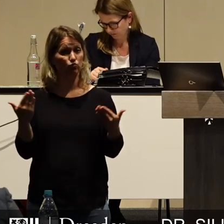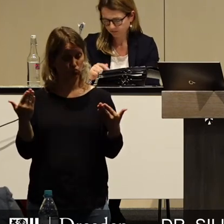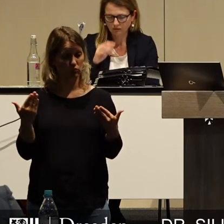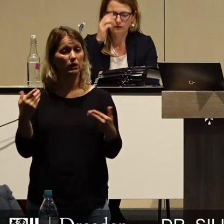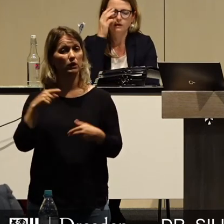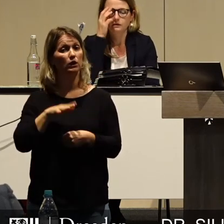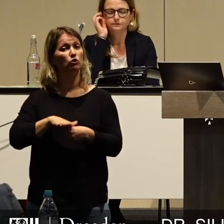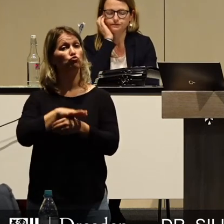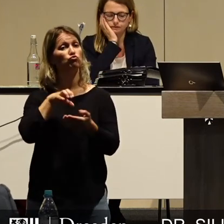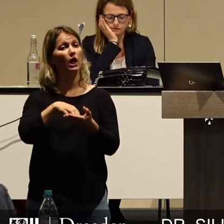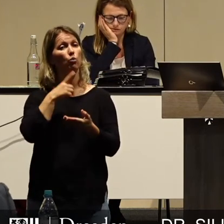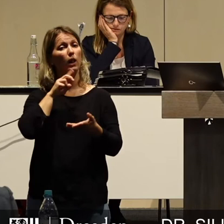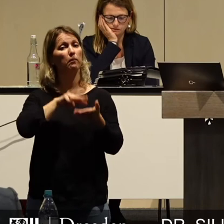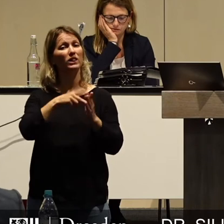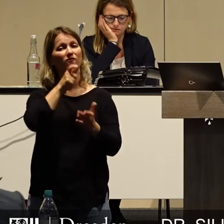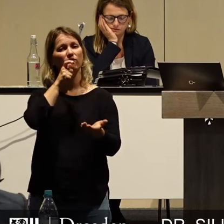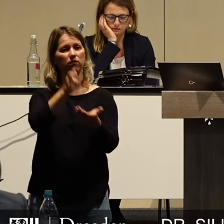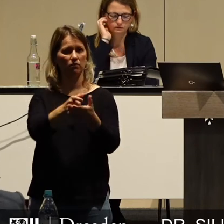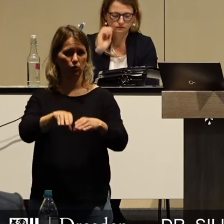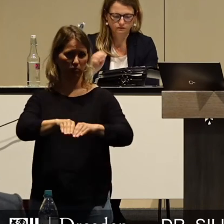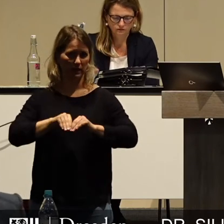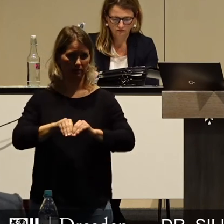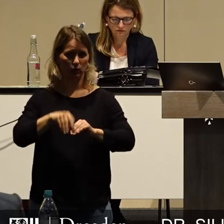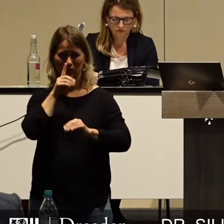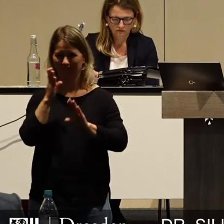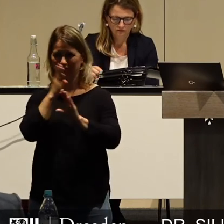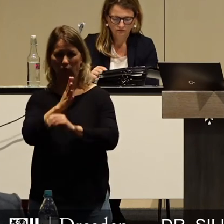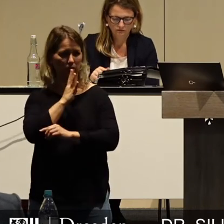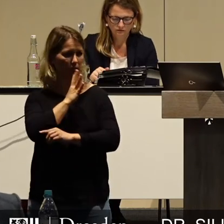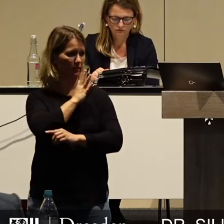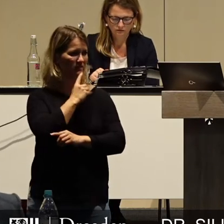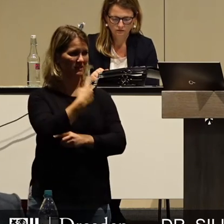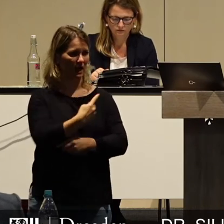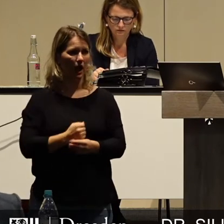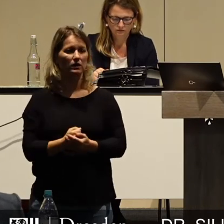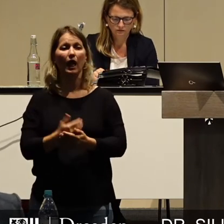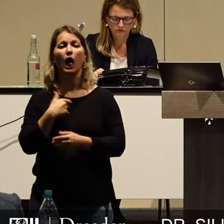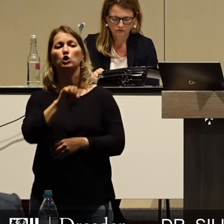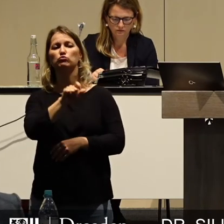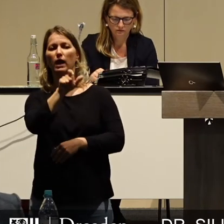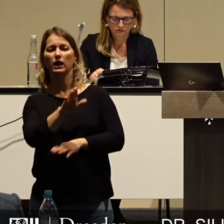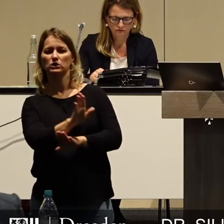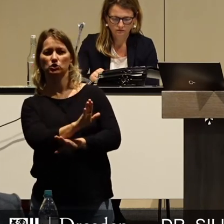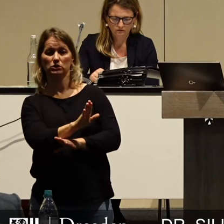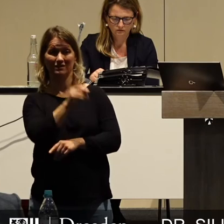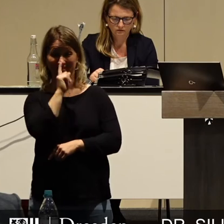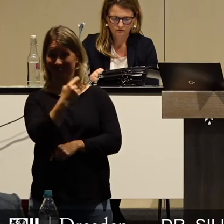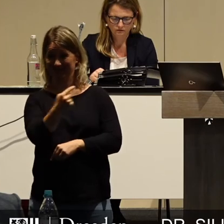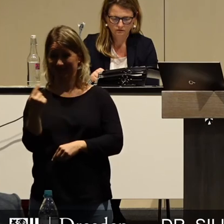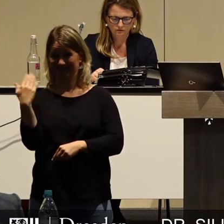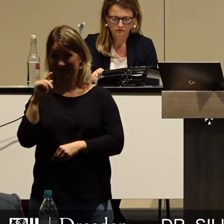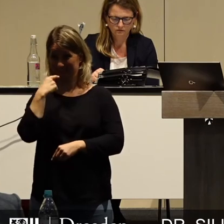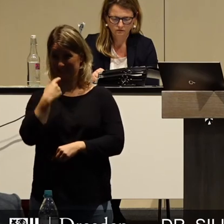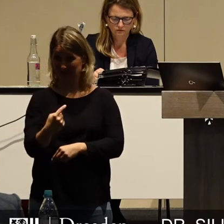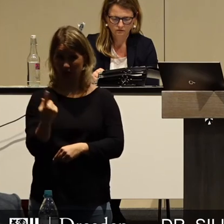Verantwortung zu übernehmen. Und ein Wort an meine Vorräter, ich klammere jetzt meine Hand schmählich aus. Wenn Sie das, was Sie hier gesagt haben, wirklich